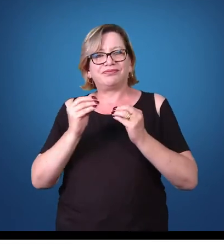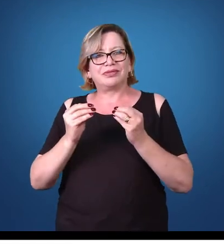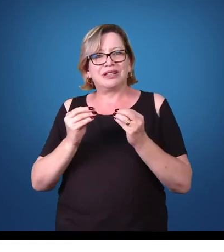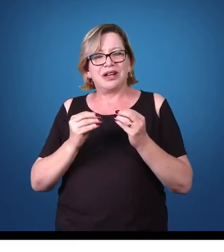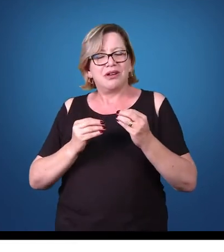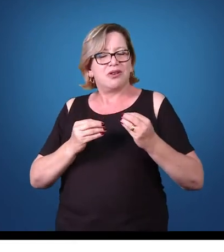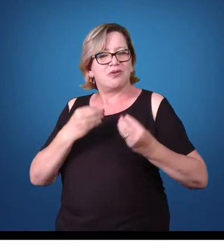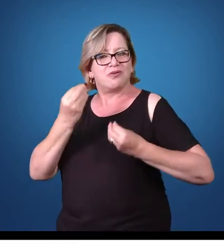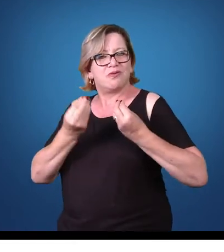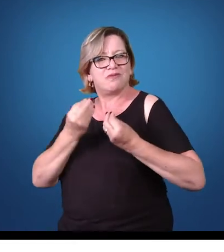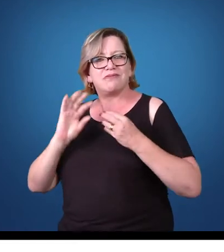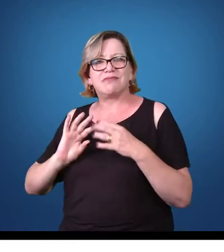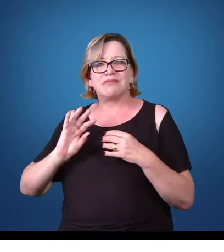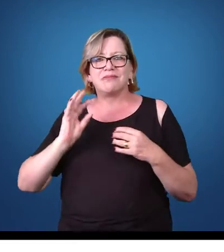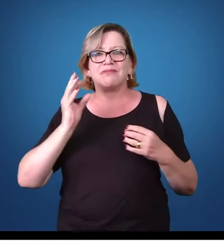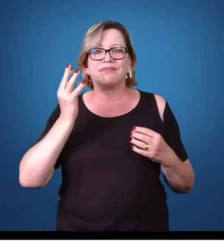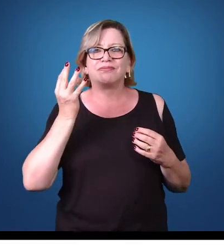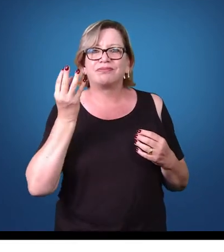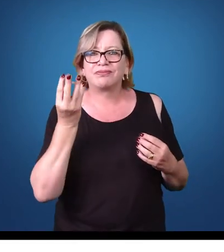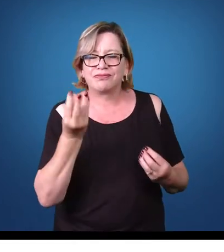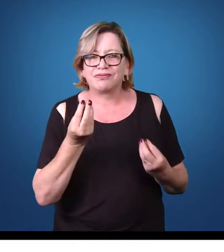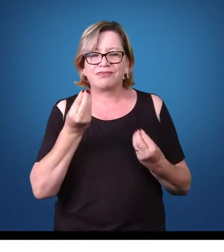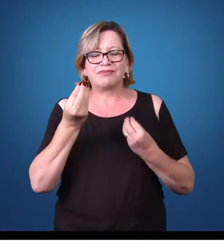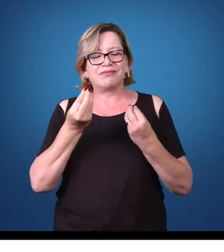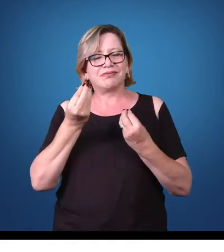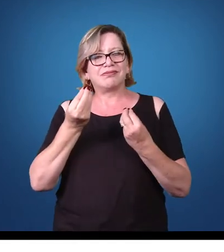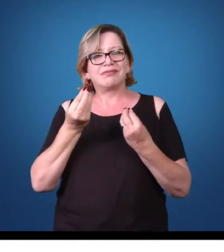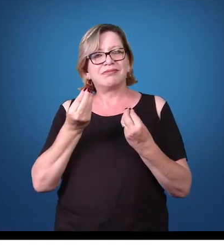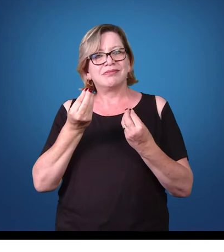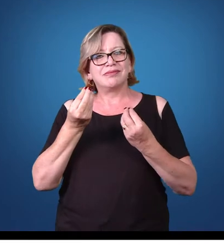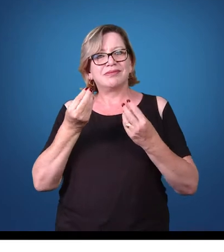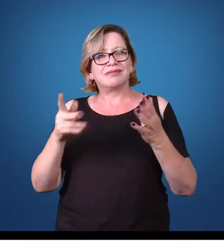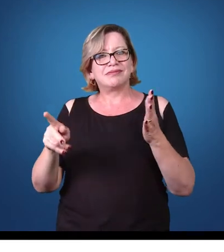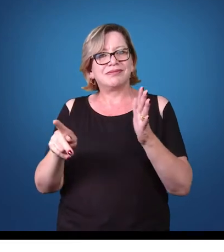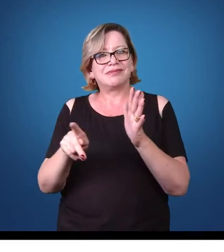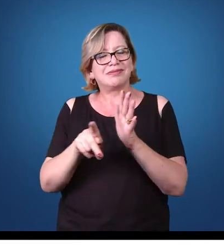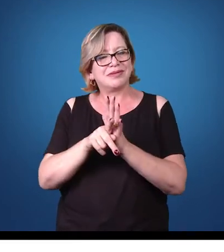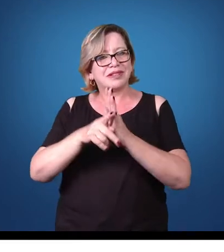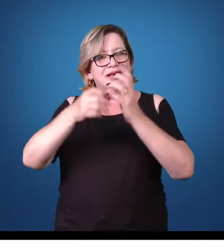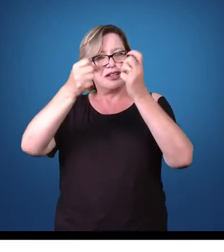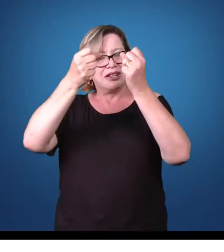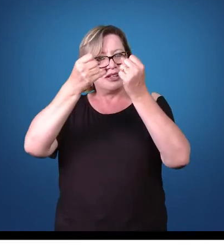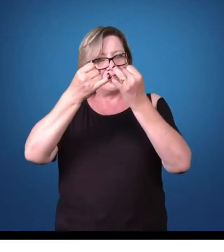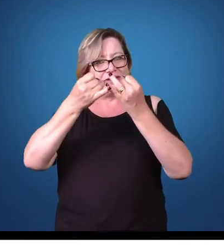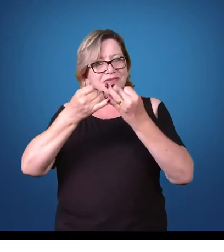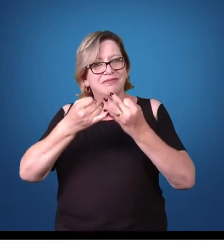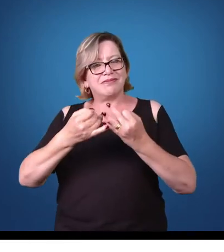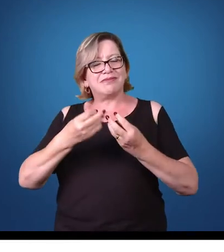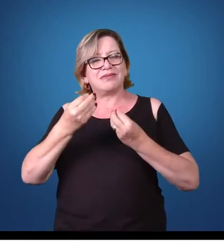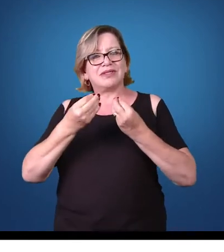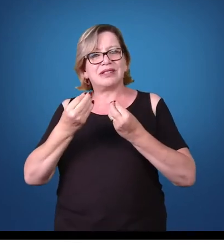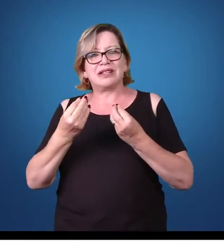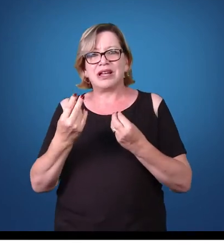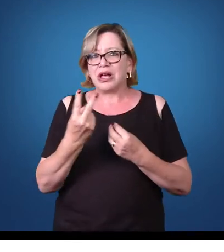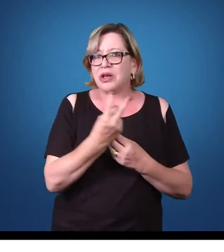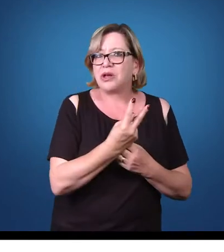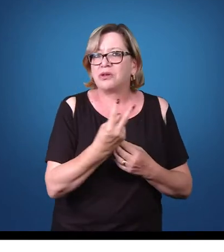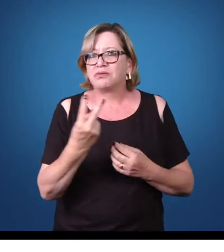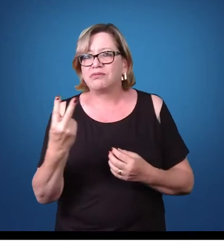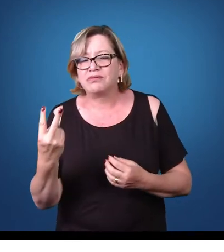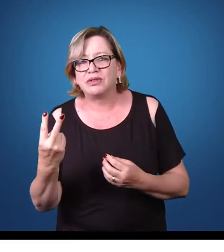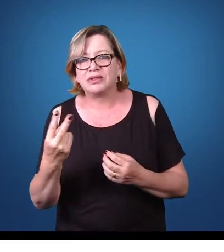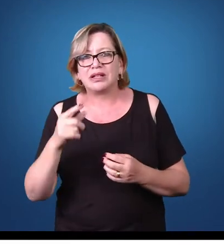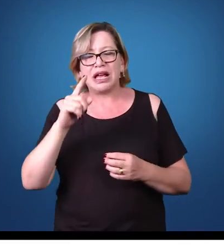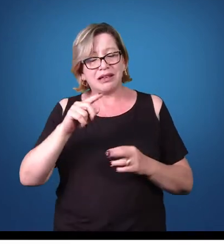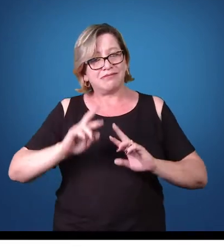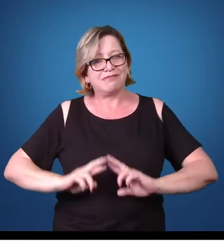dinâmica vista para parasitas com dois hospedeiros